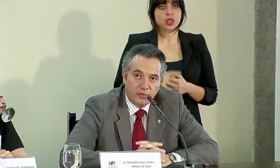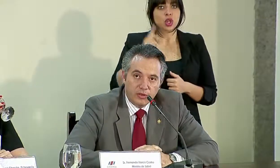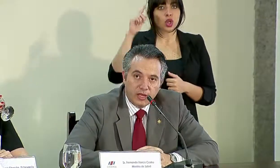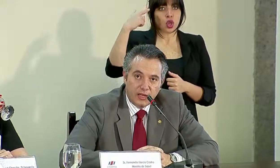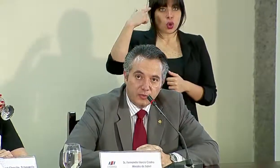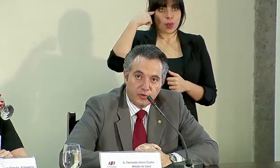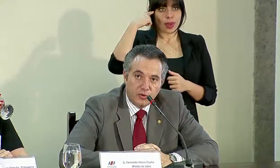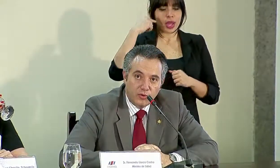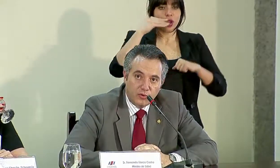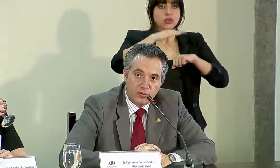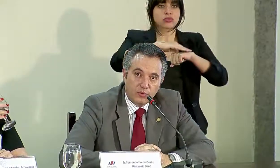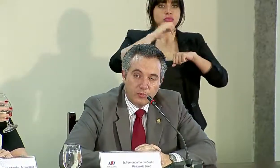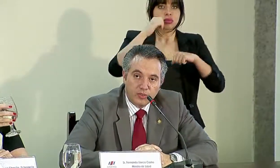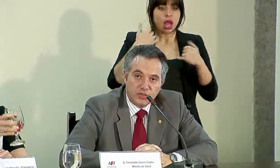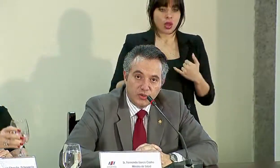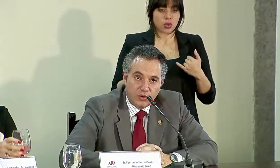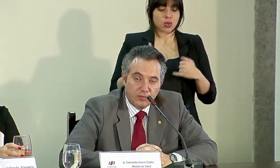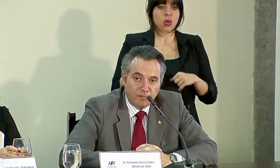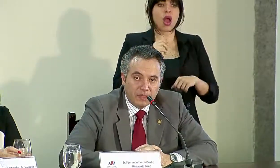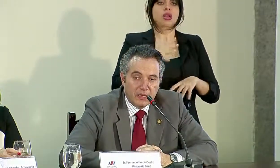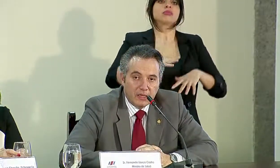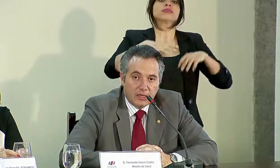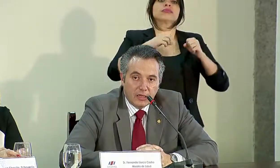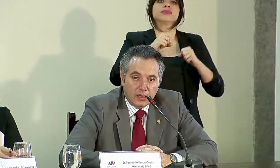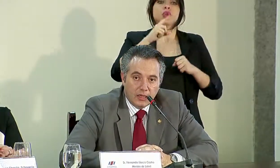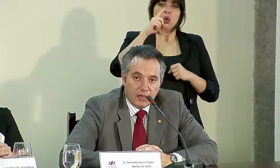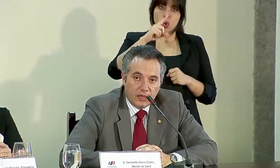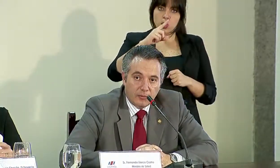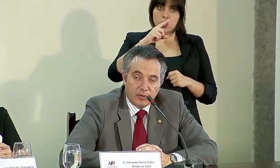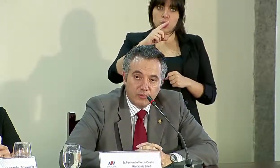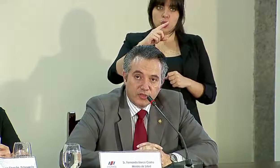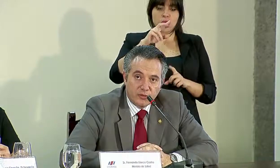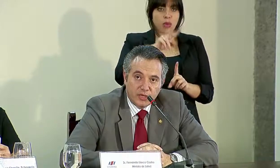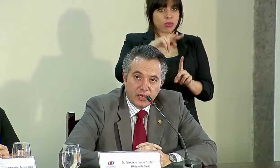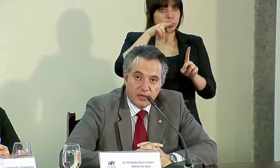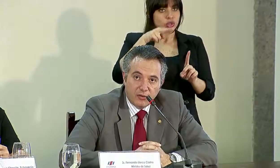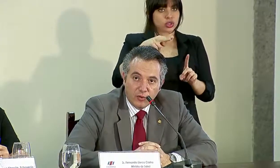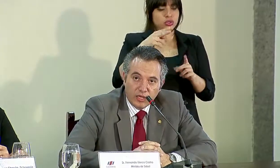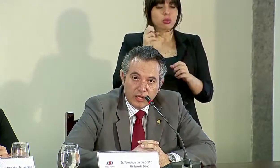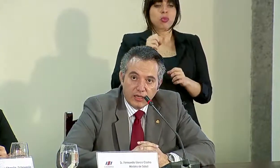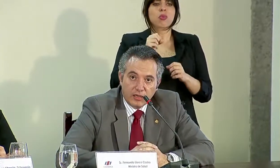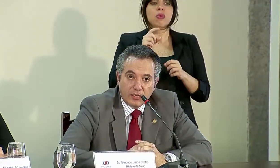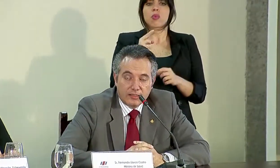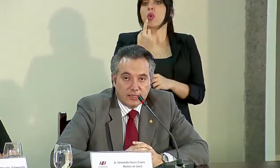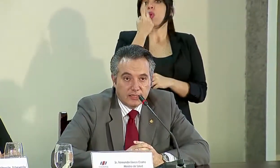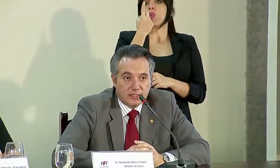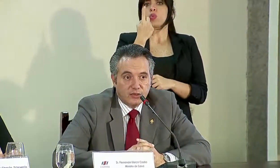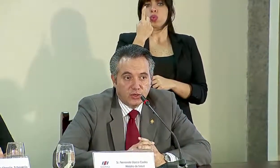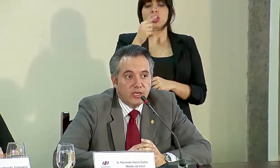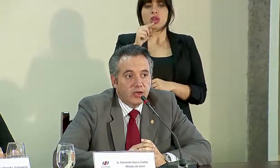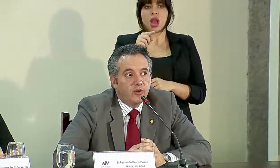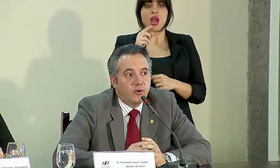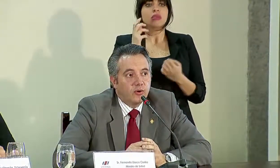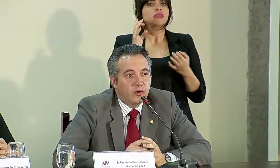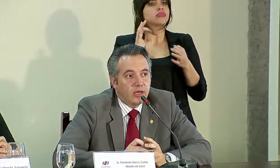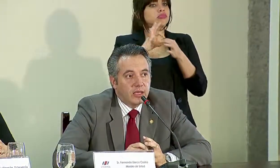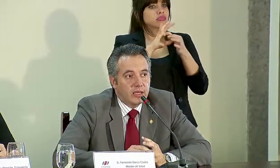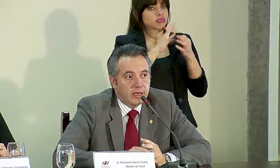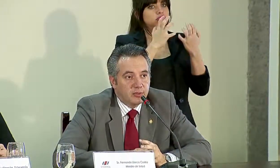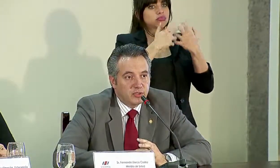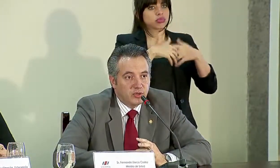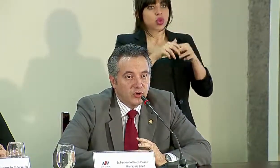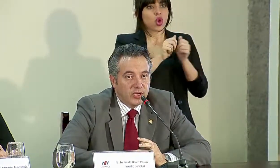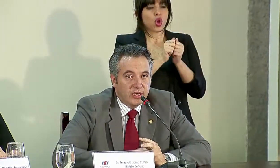gobierno como tal adoptó una posición podemos denominar única, que está en sintonía con